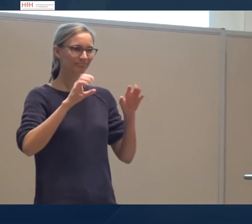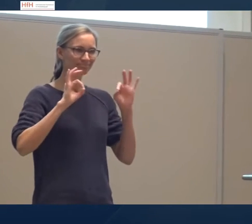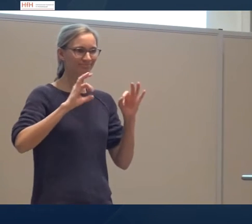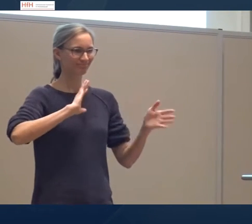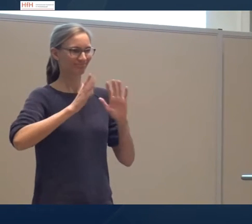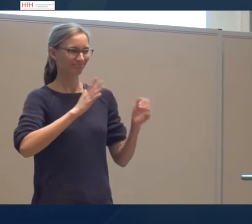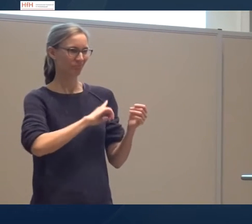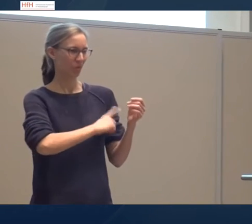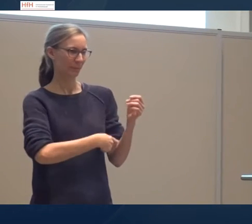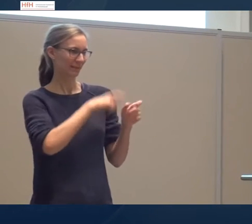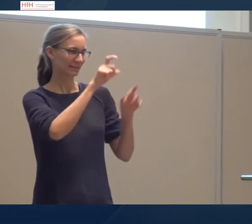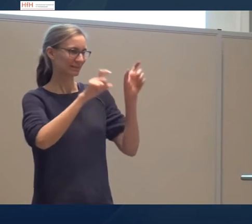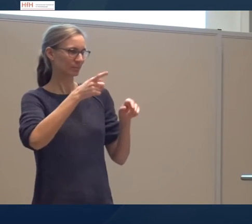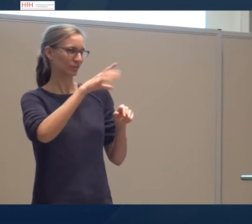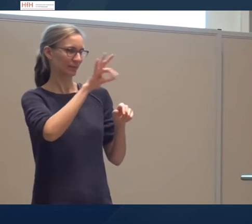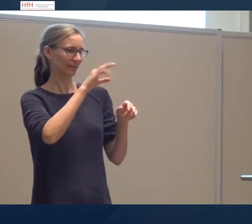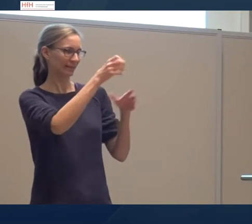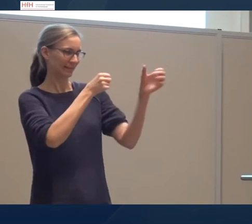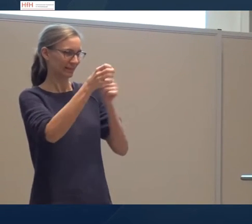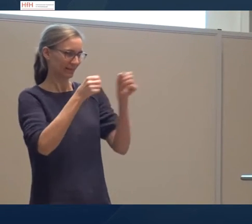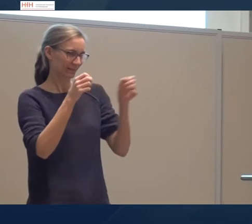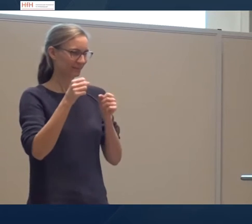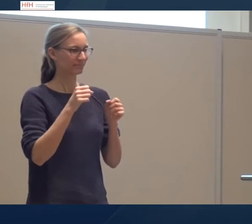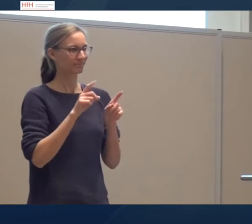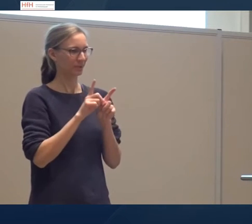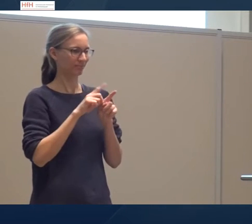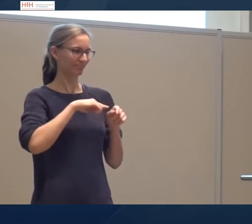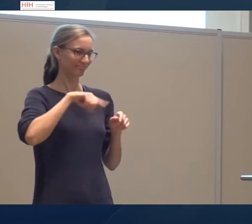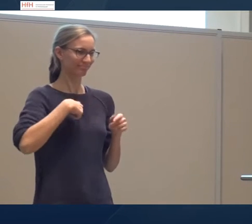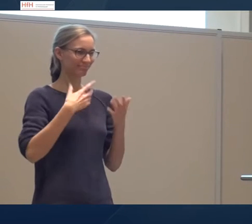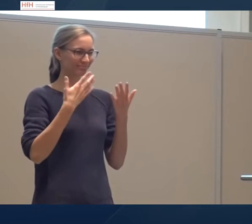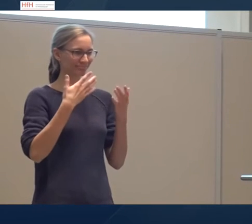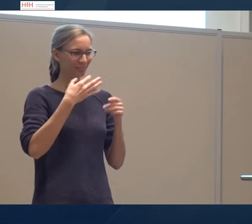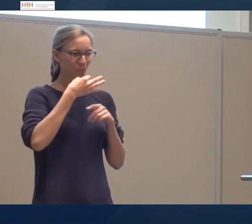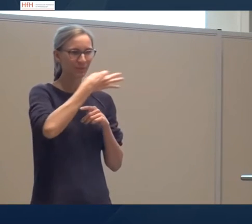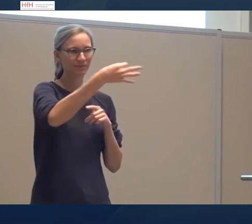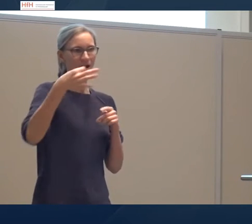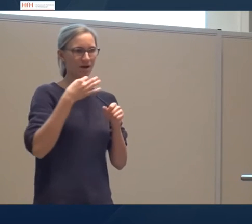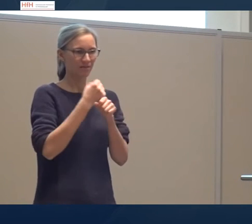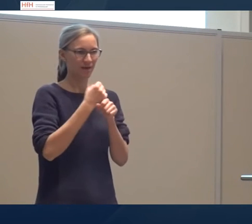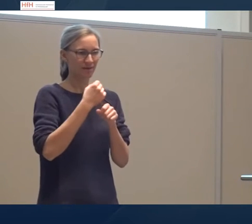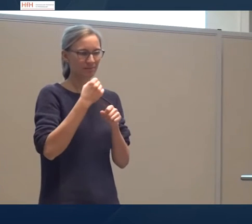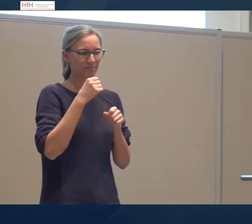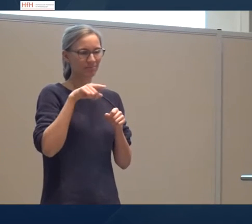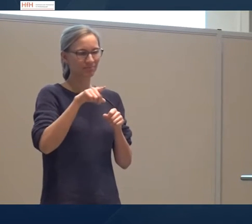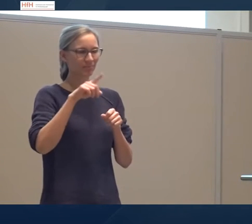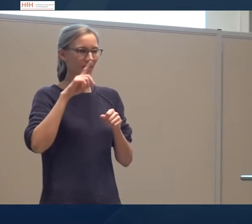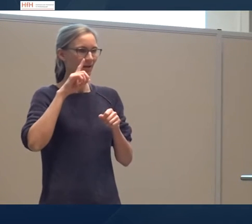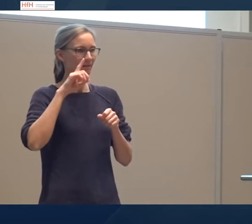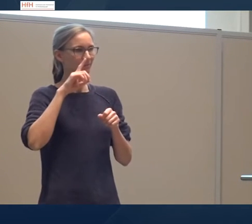hohen Gebärdensprachkompetenz. An diese Leute wollten wir gelangen mittels einer Umfrage, eine